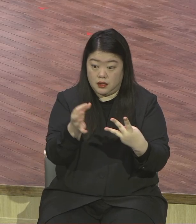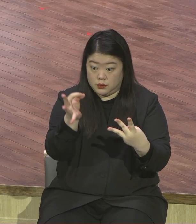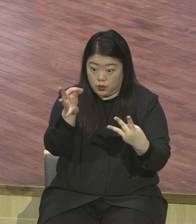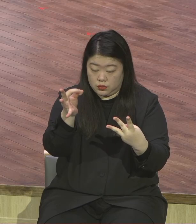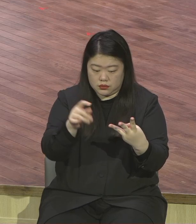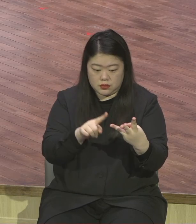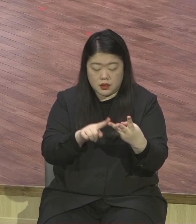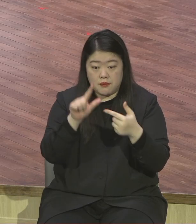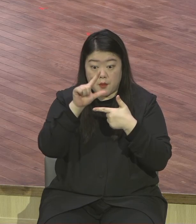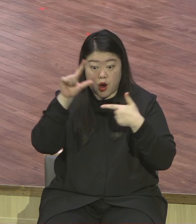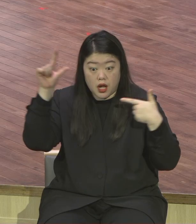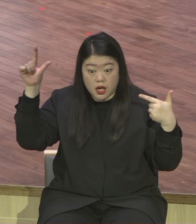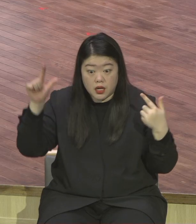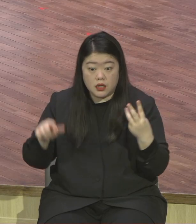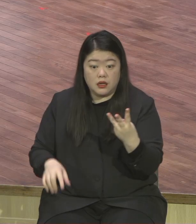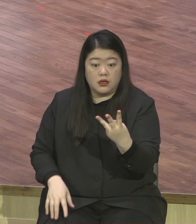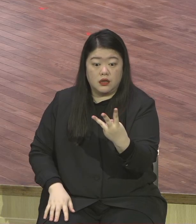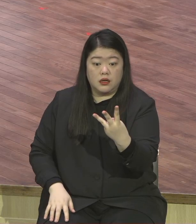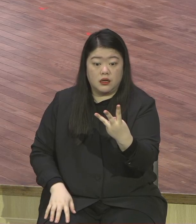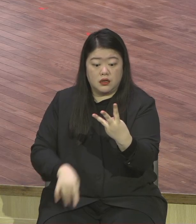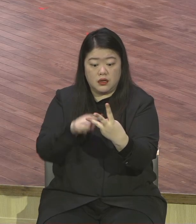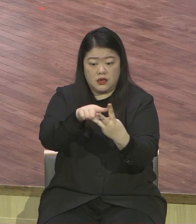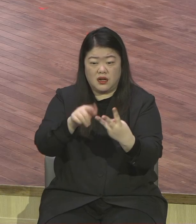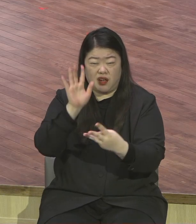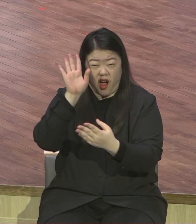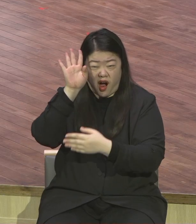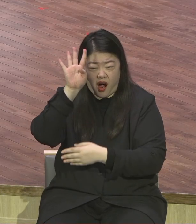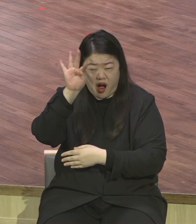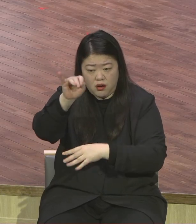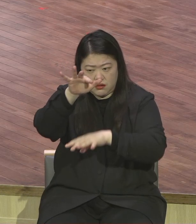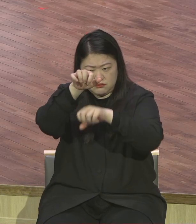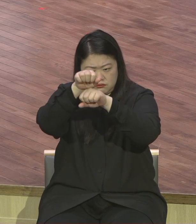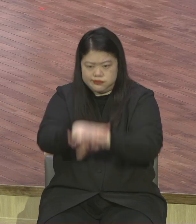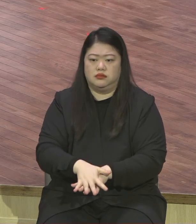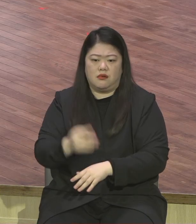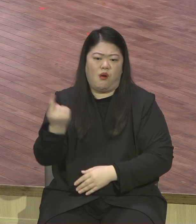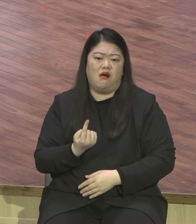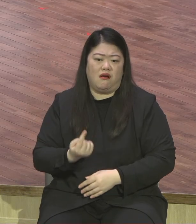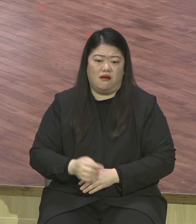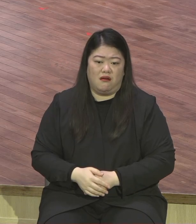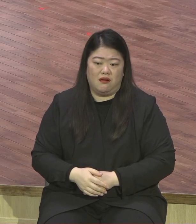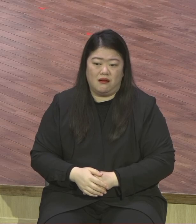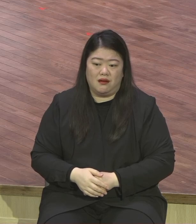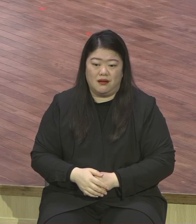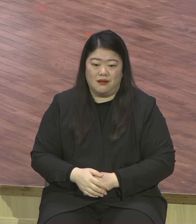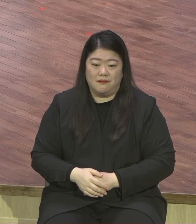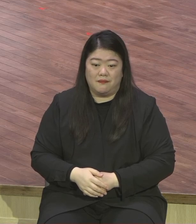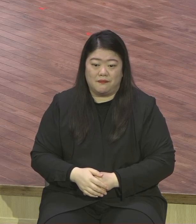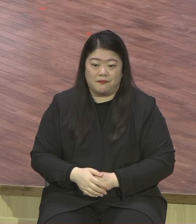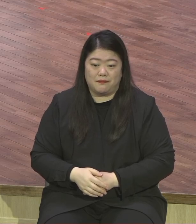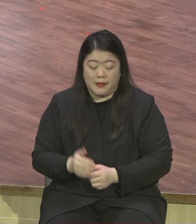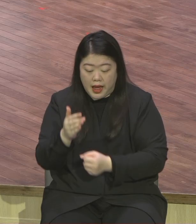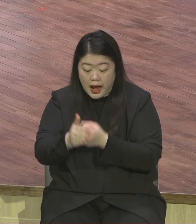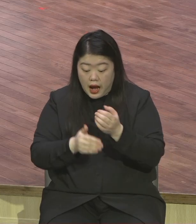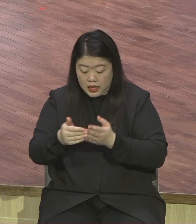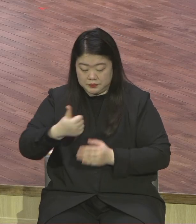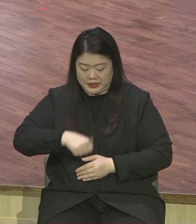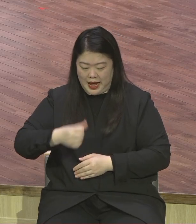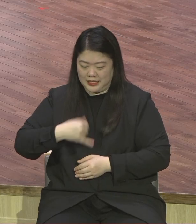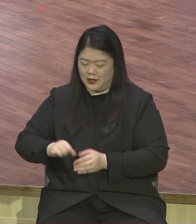바벨타 어느 순간에 다 무너져버려요 하나님의 자녀가 된 이후에도요 이런 예트를 깨지 못하고 계시는 분들이